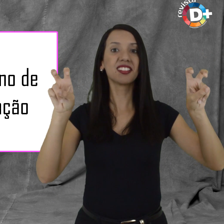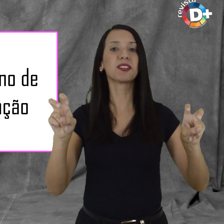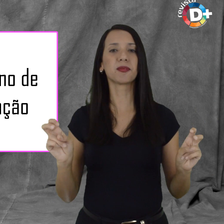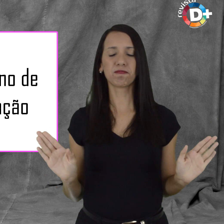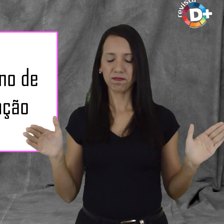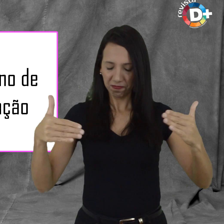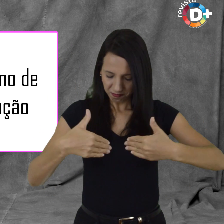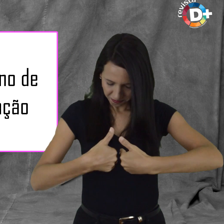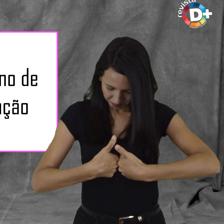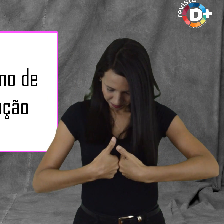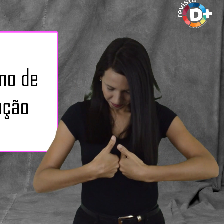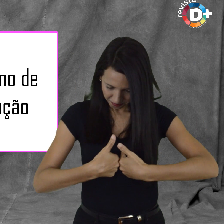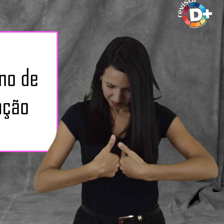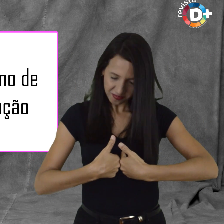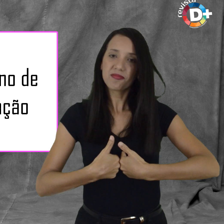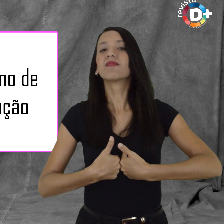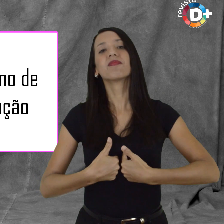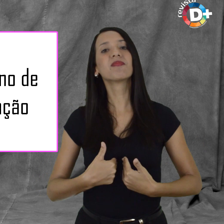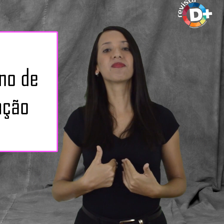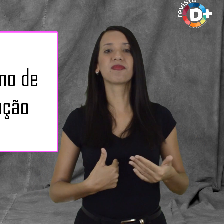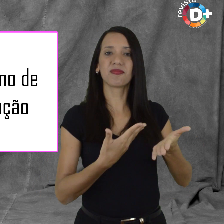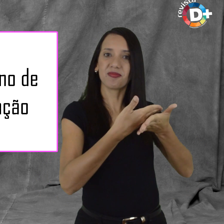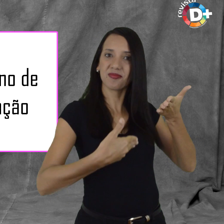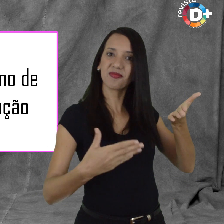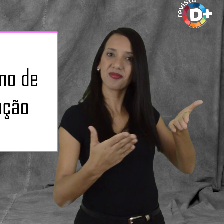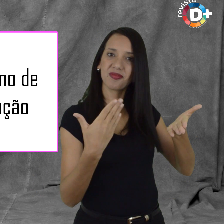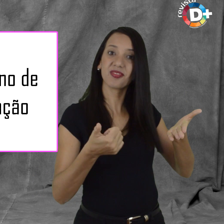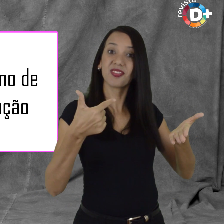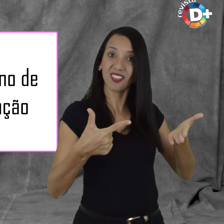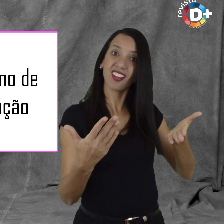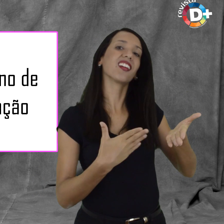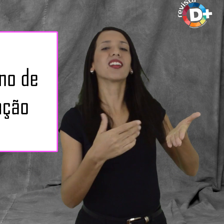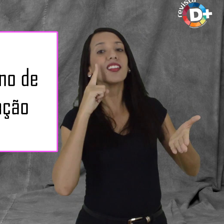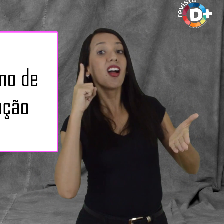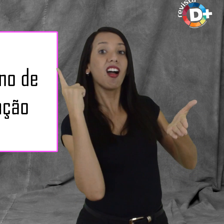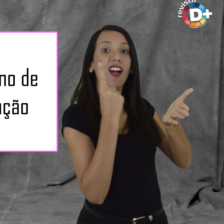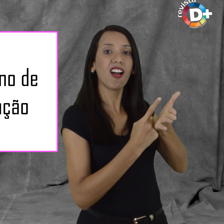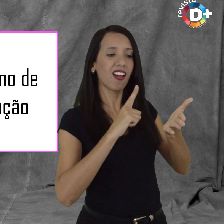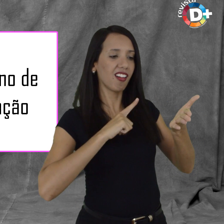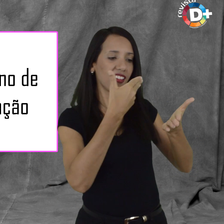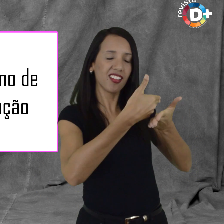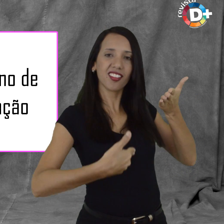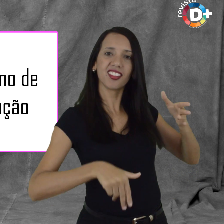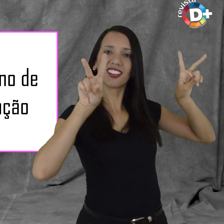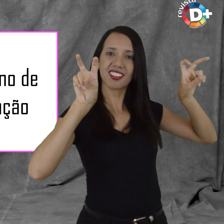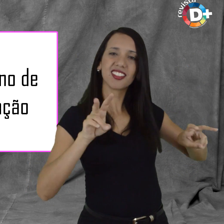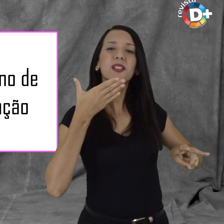Neste novo espaço, de 12 páginas, você encontrará tudo sobre o assunto e as melhores práticas educativas para